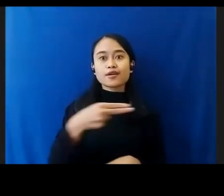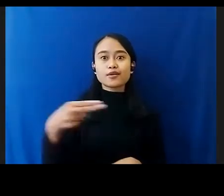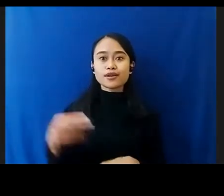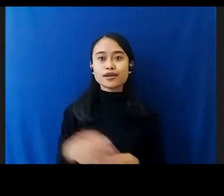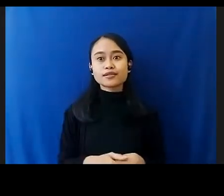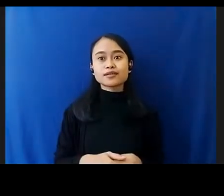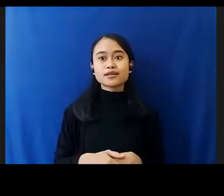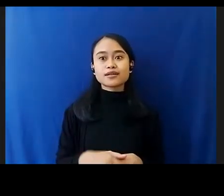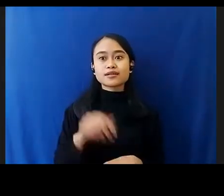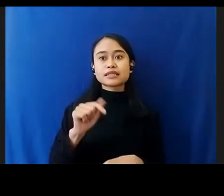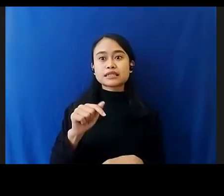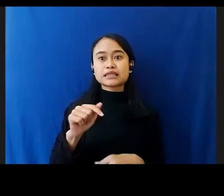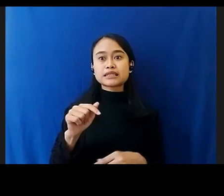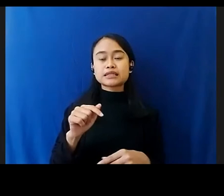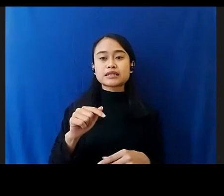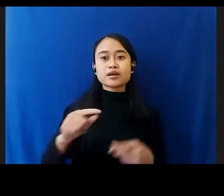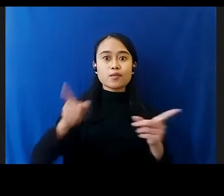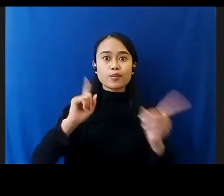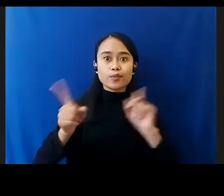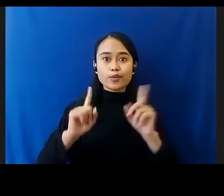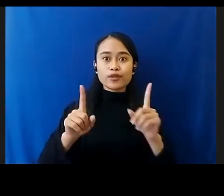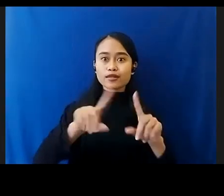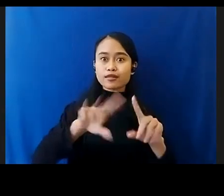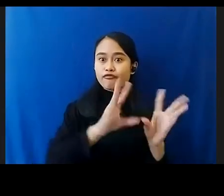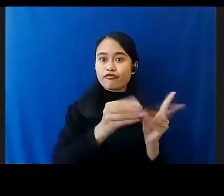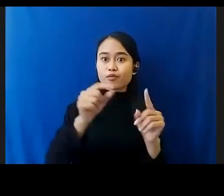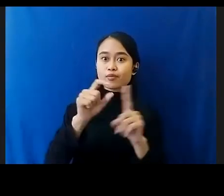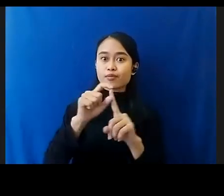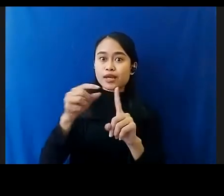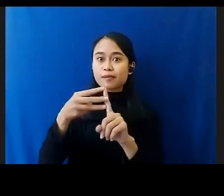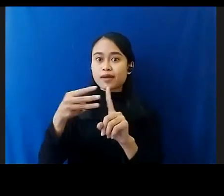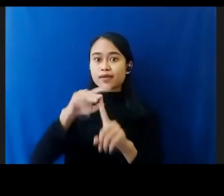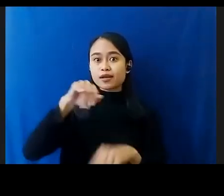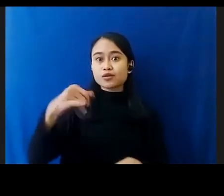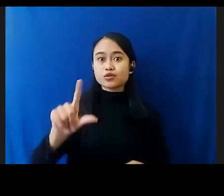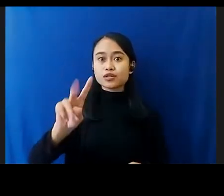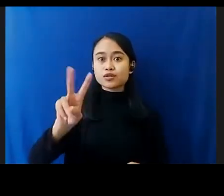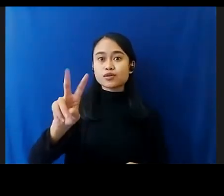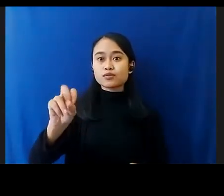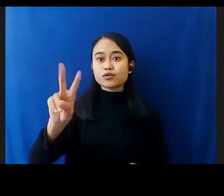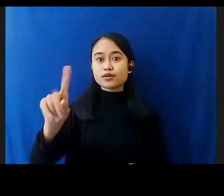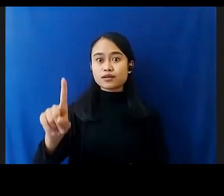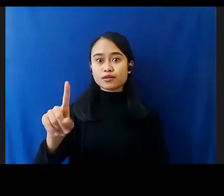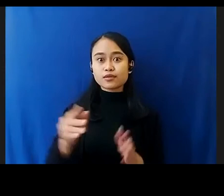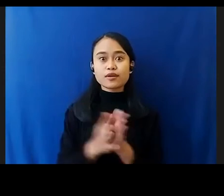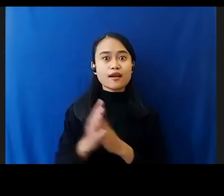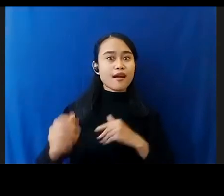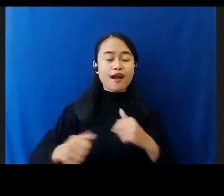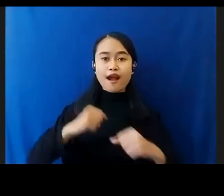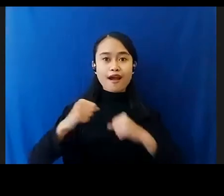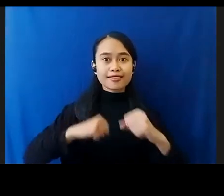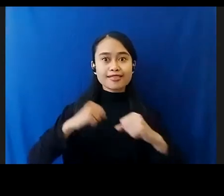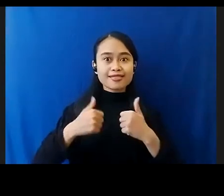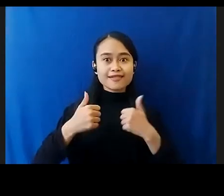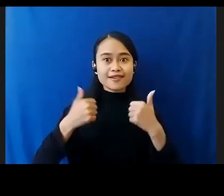Ranti Forum PPPB Pada Juli 2021 Dan Aktif Dalam Segala Kegiatan Nah Itu